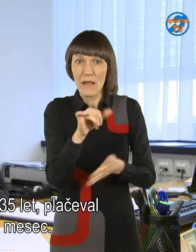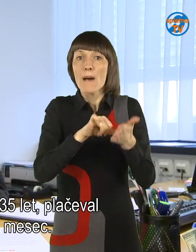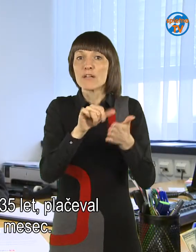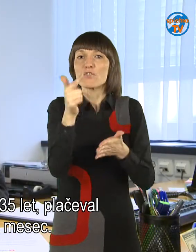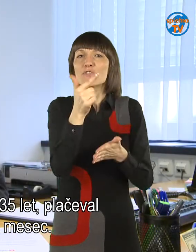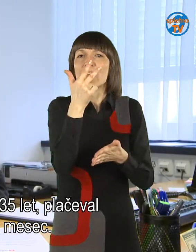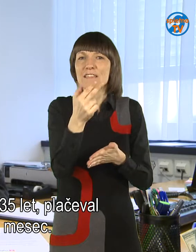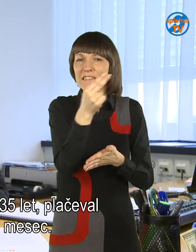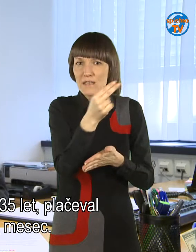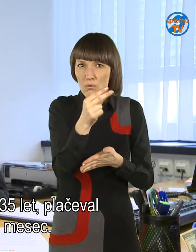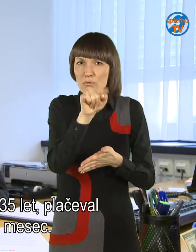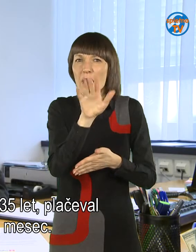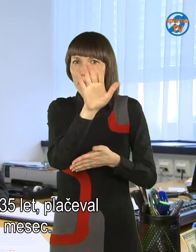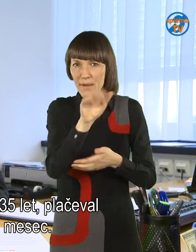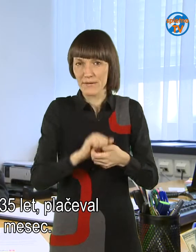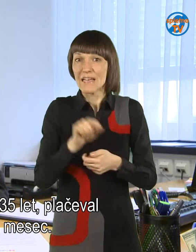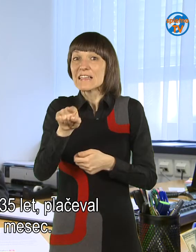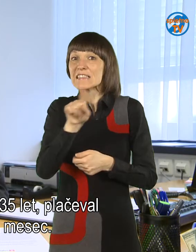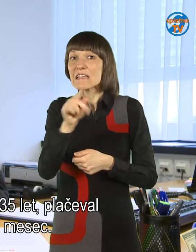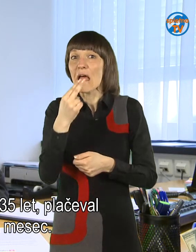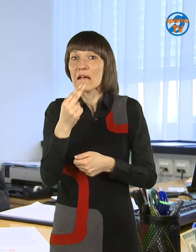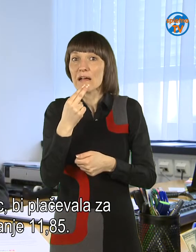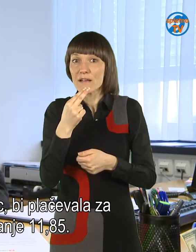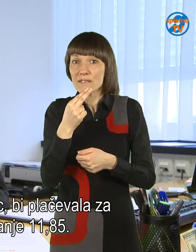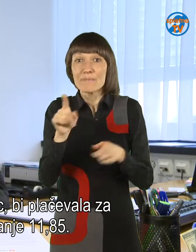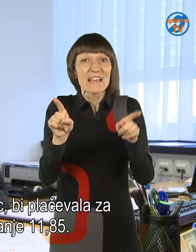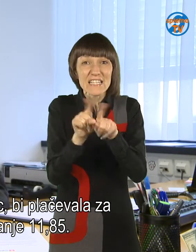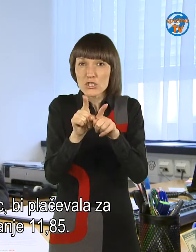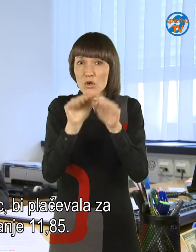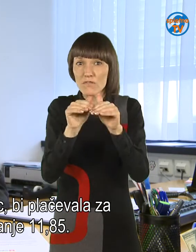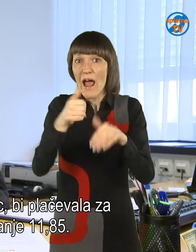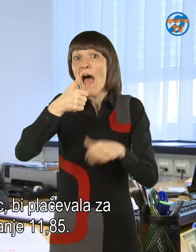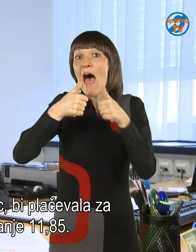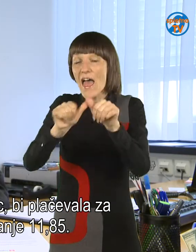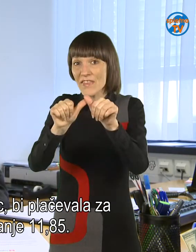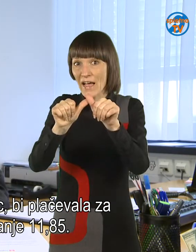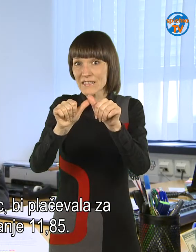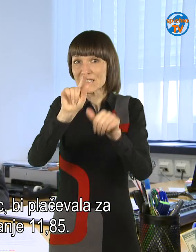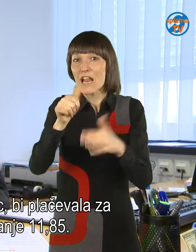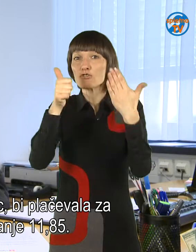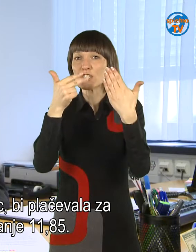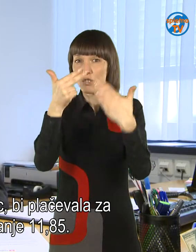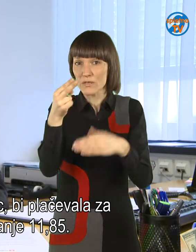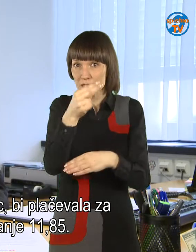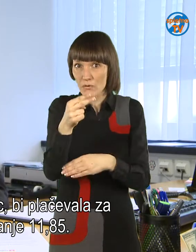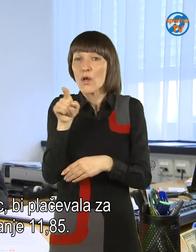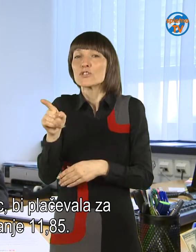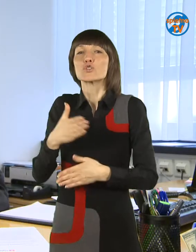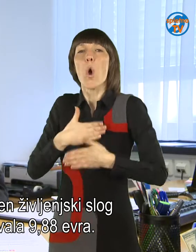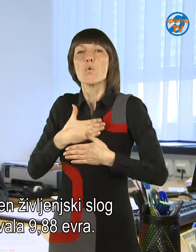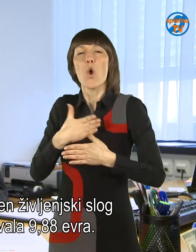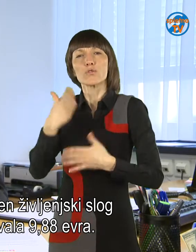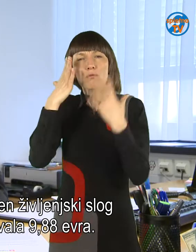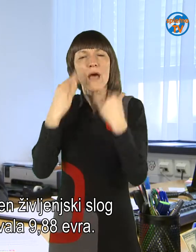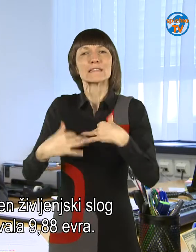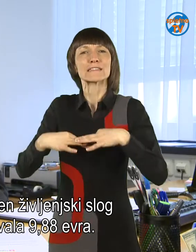evra. Oseba, ki je nekadilec, bi plačevala za enako zavarovanje 11,86 evra in oseba, ki ima ugoden življenski slog in